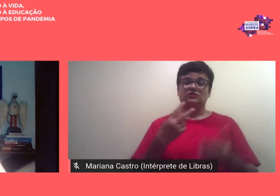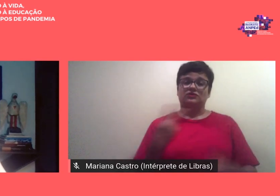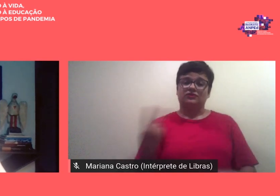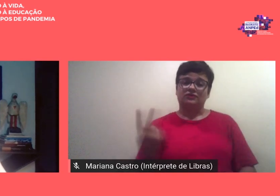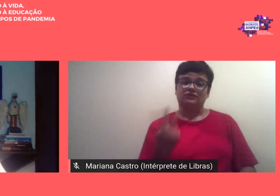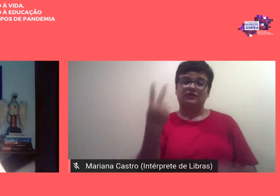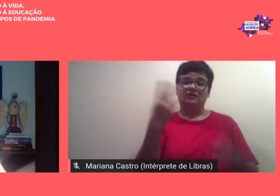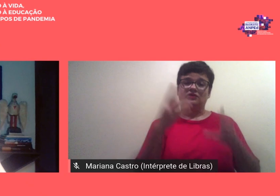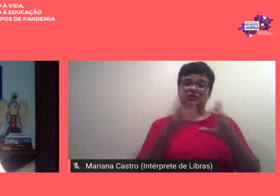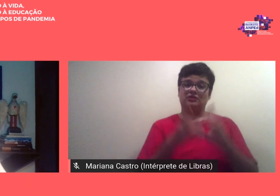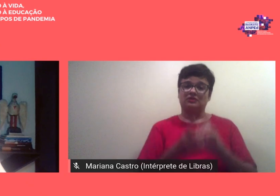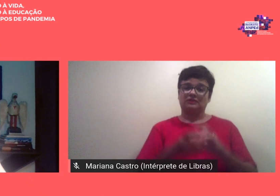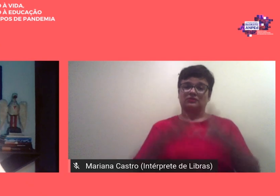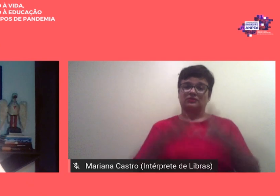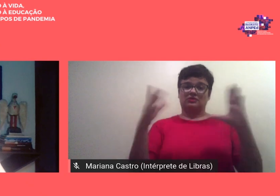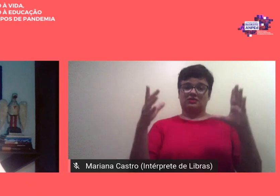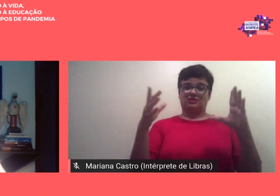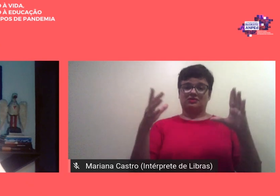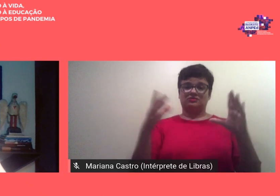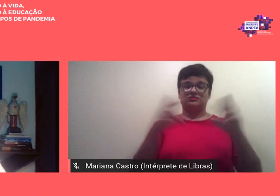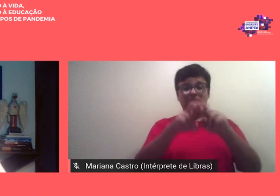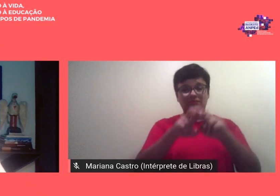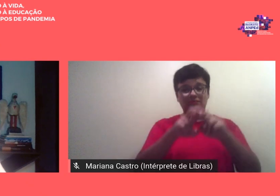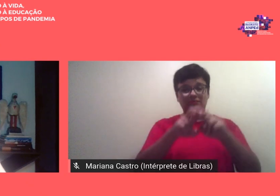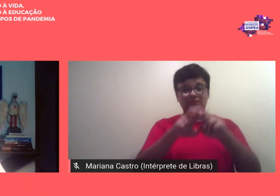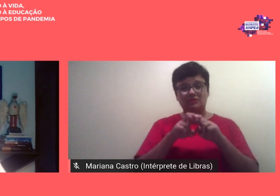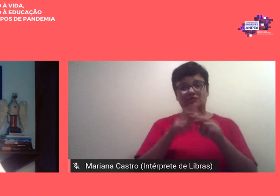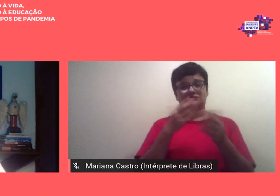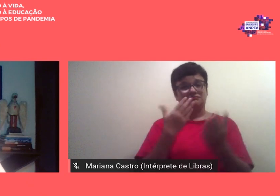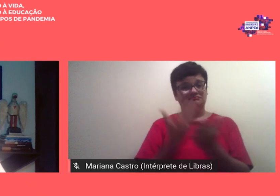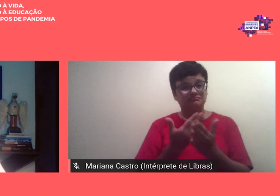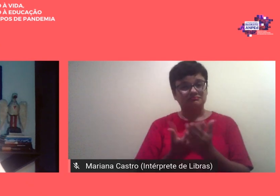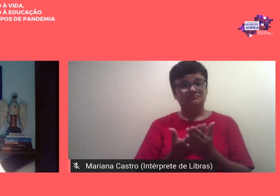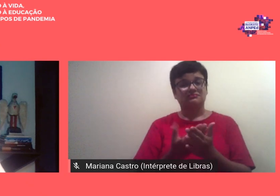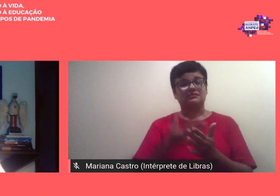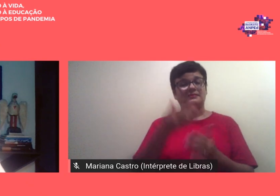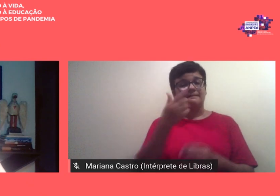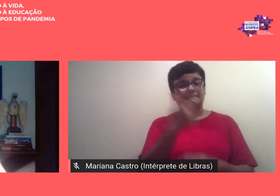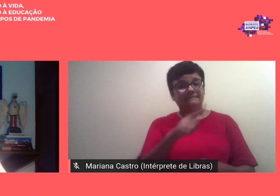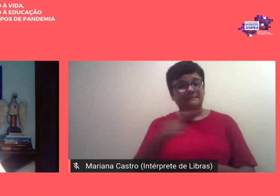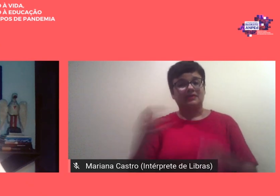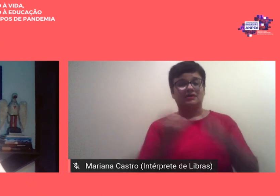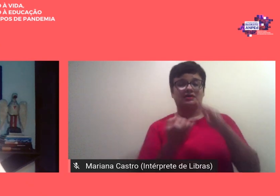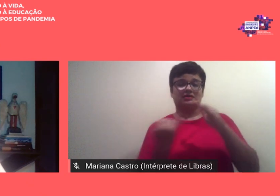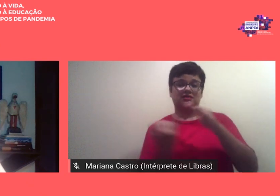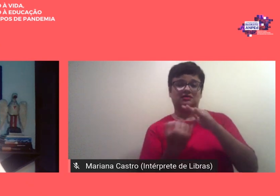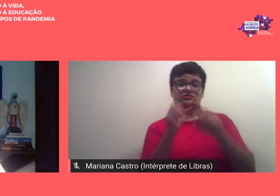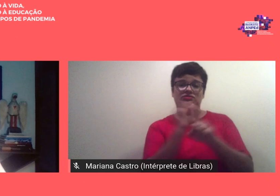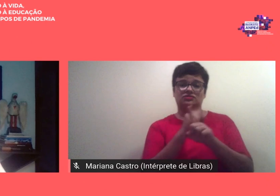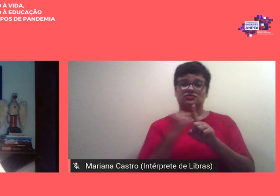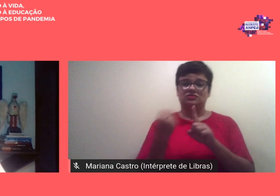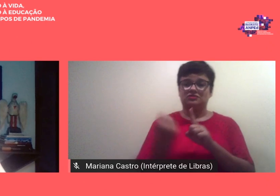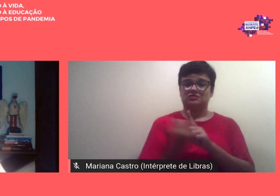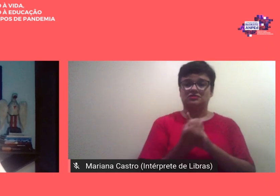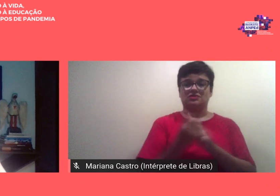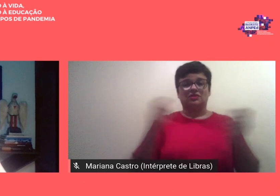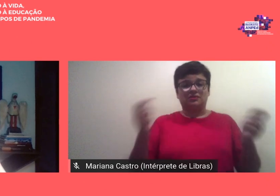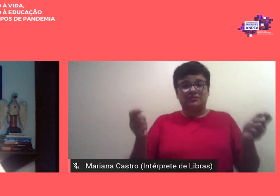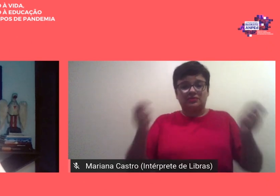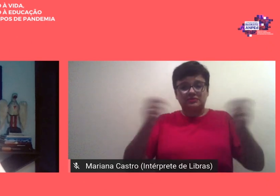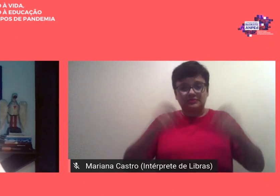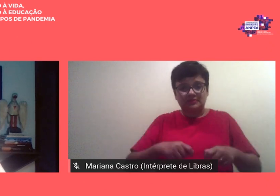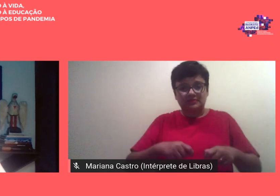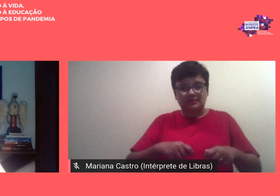democráticos pela e na escola e em demais instituições sociais aponta como possibilidade